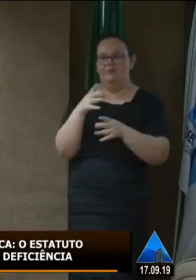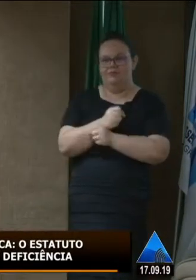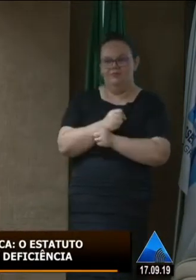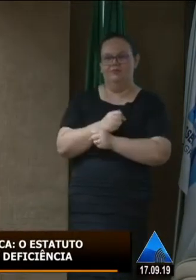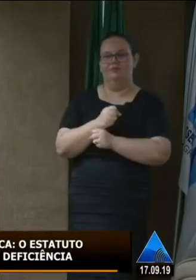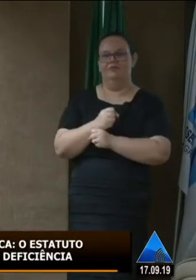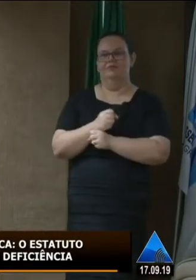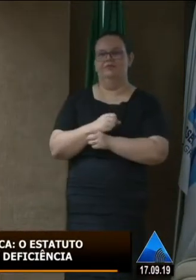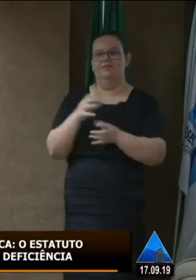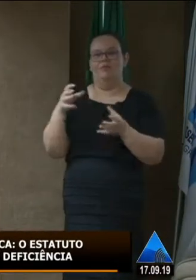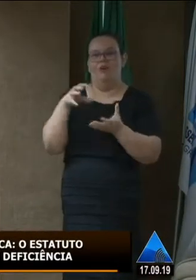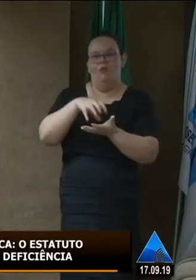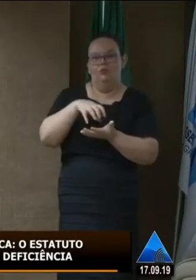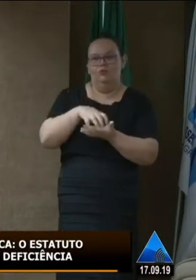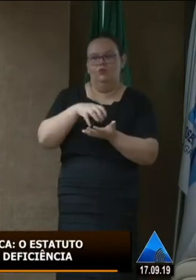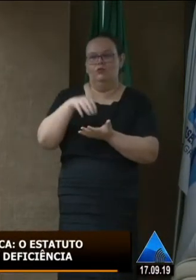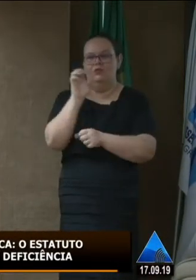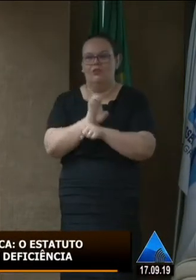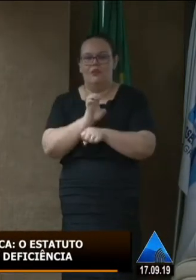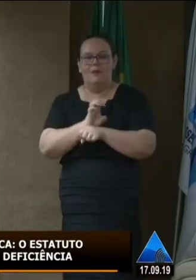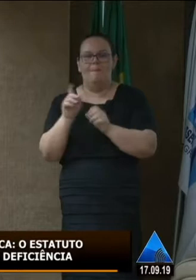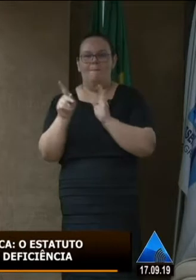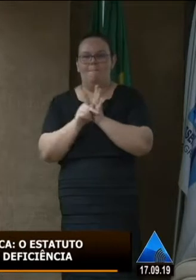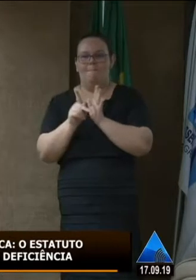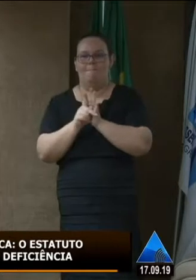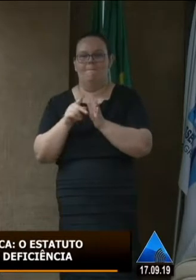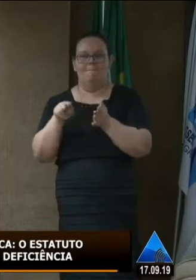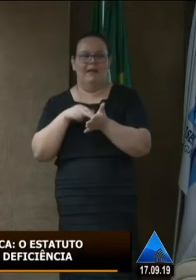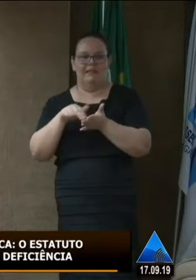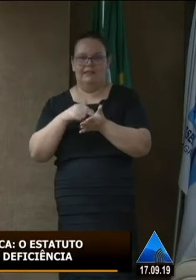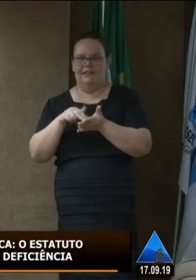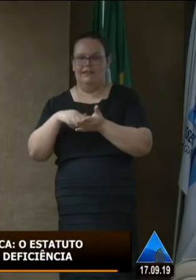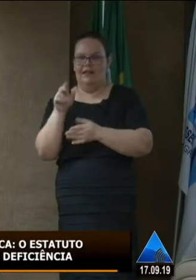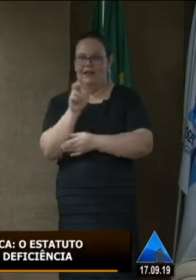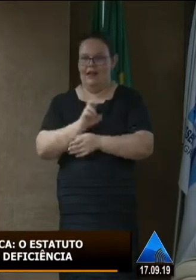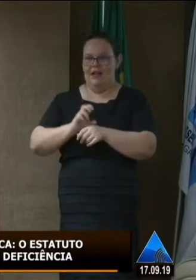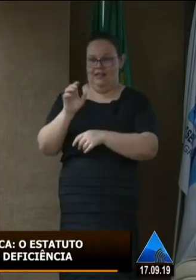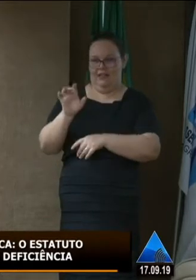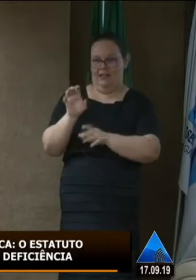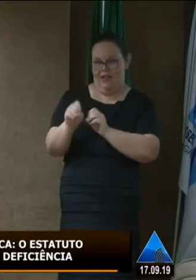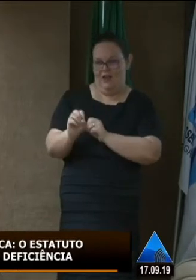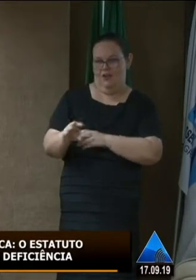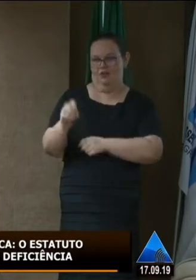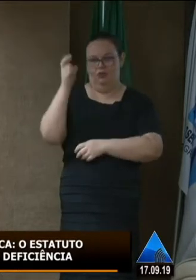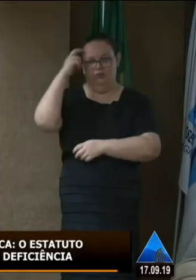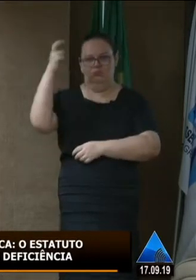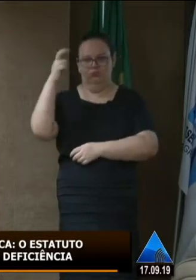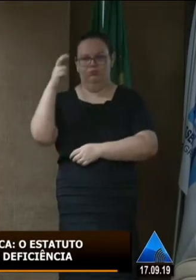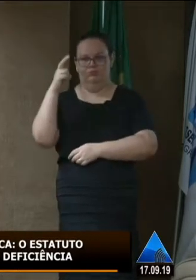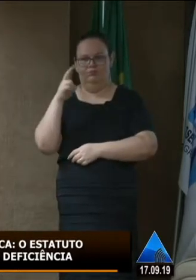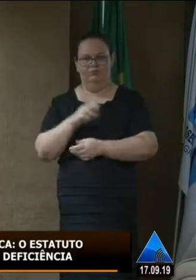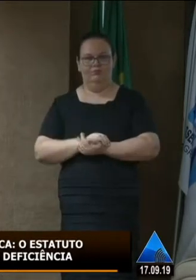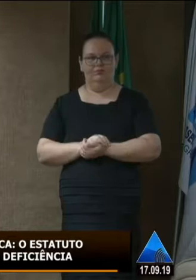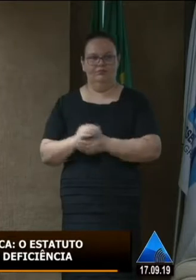é um centro estadual que pertence à Secretaria de Estado da Educação e da Cultura, que é vinculada à SUESP,